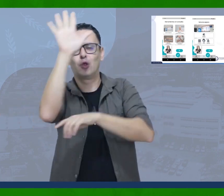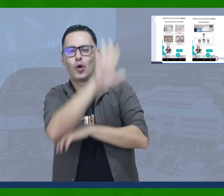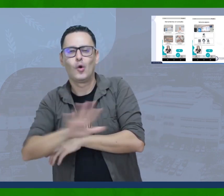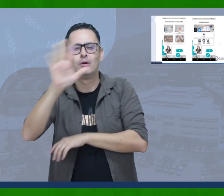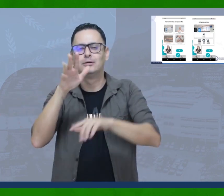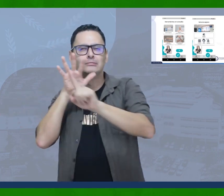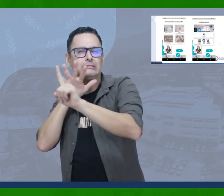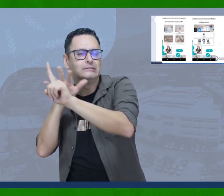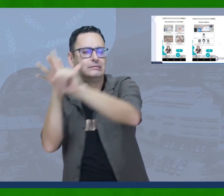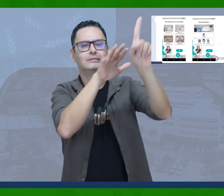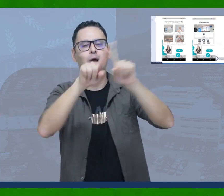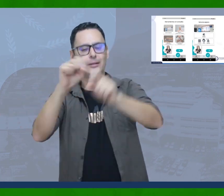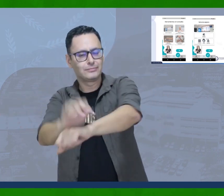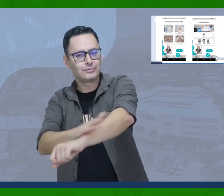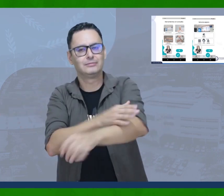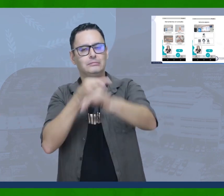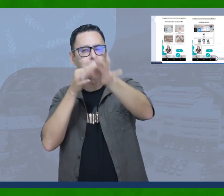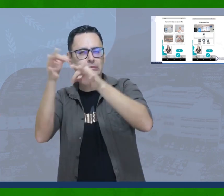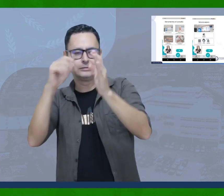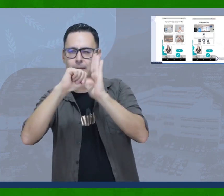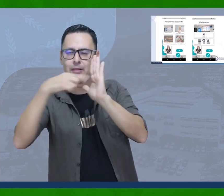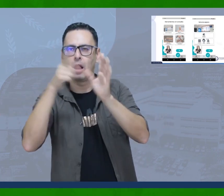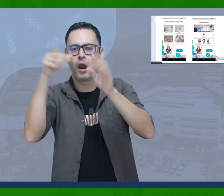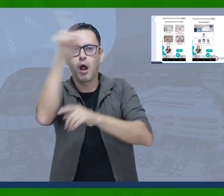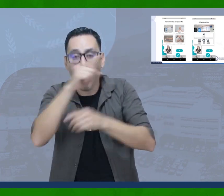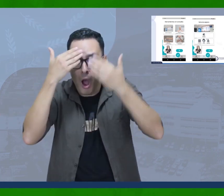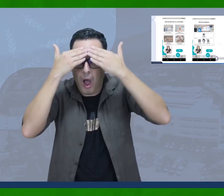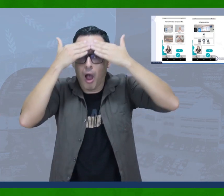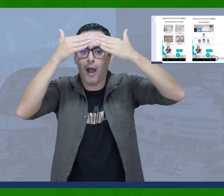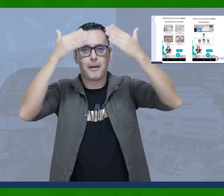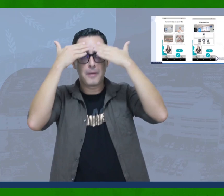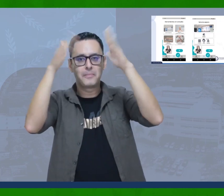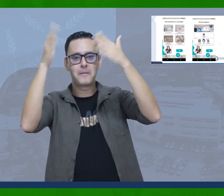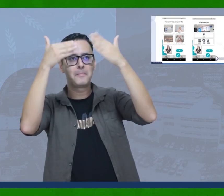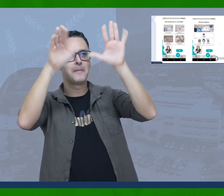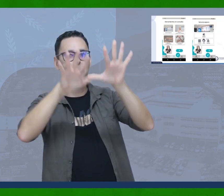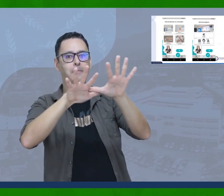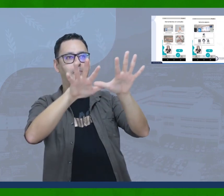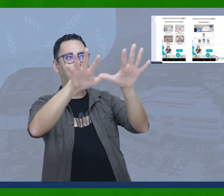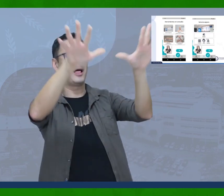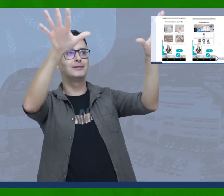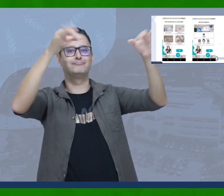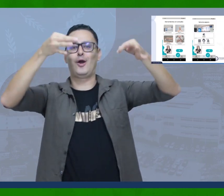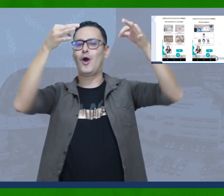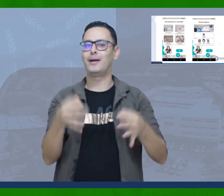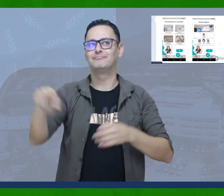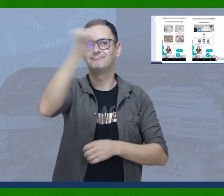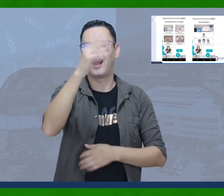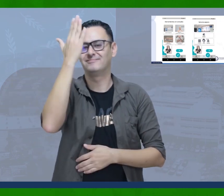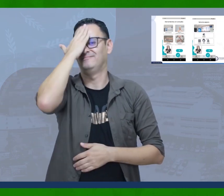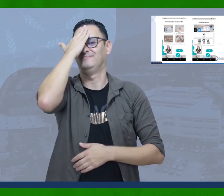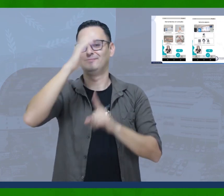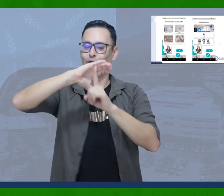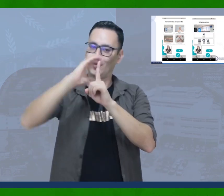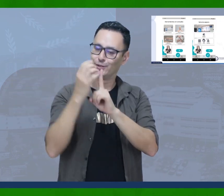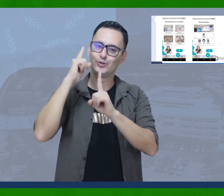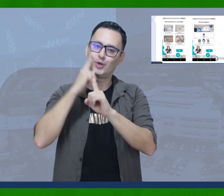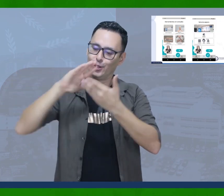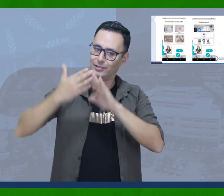dar a conocer esta app y llegue a ser de utilidad para todos, que las personas sordas, su cultura, sea legitimizada en los espacios de accesibilidad en pro de una mejor